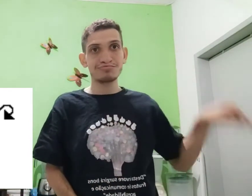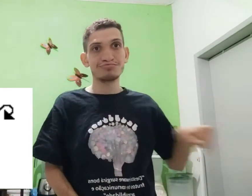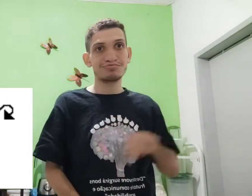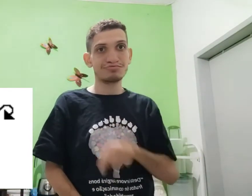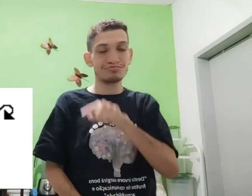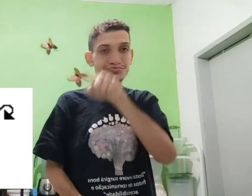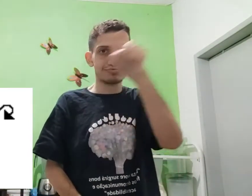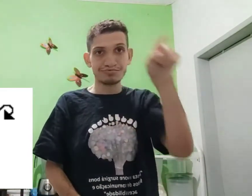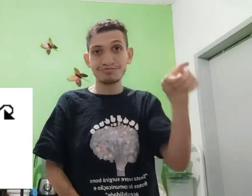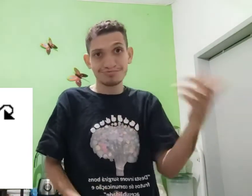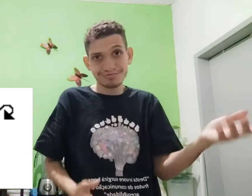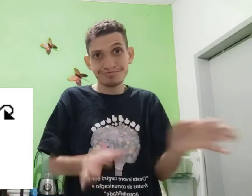a apontação.